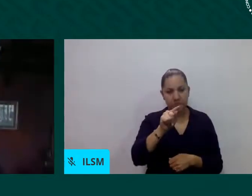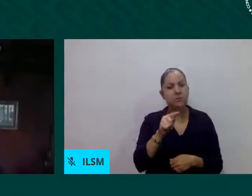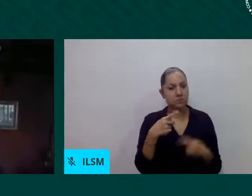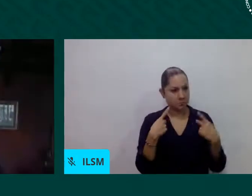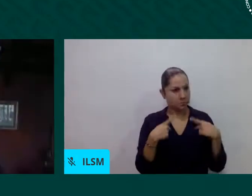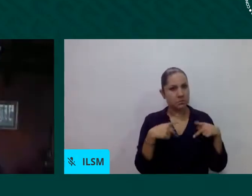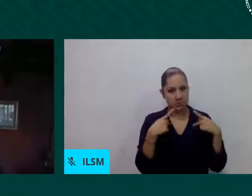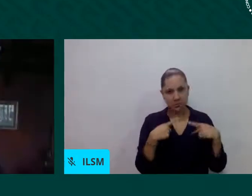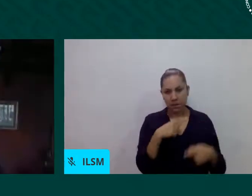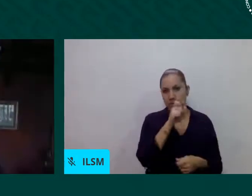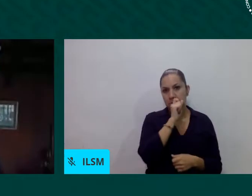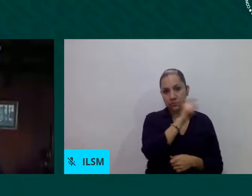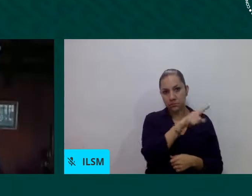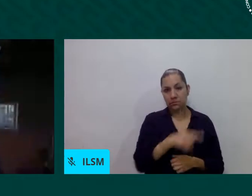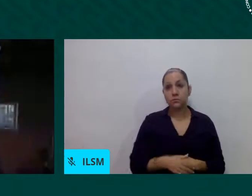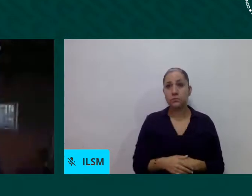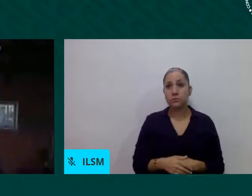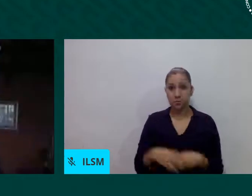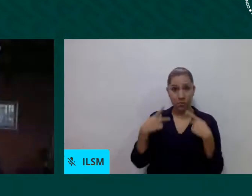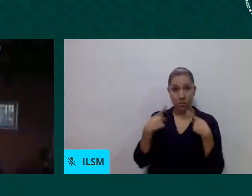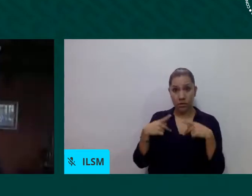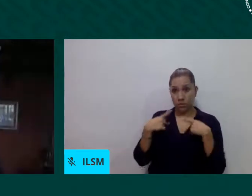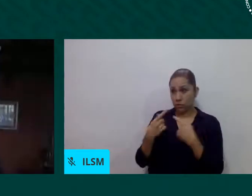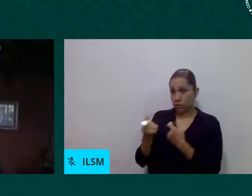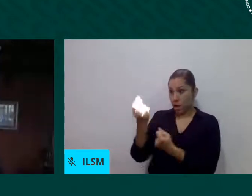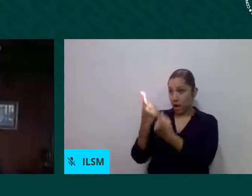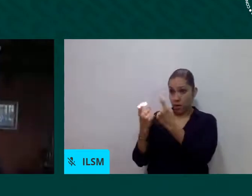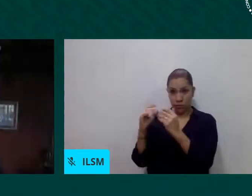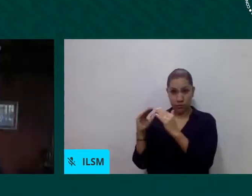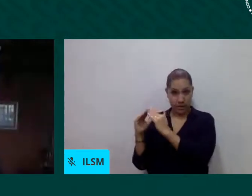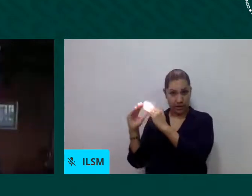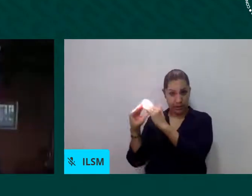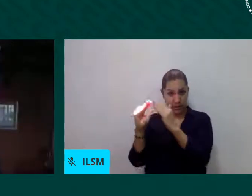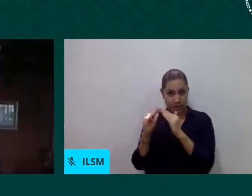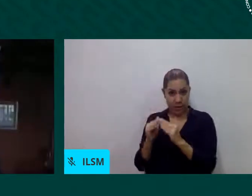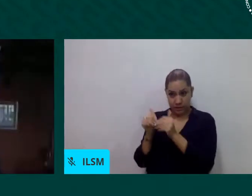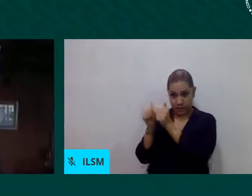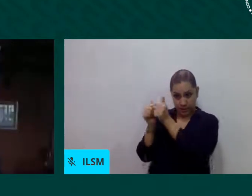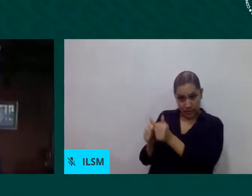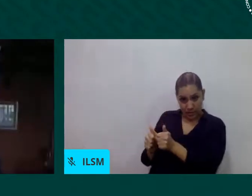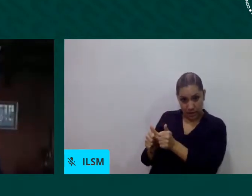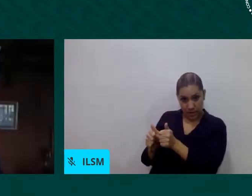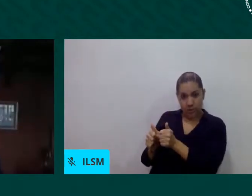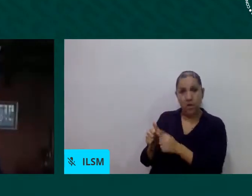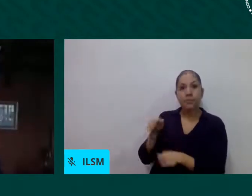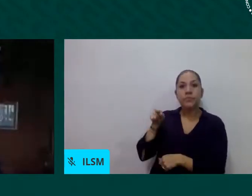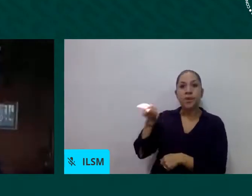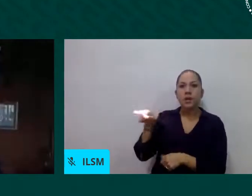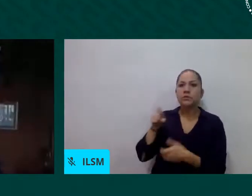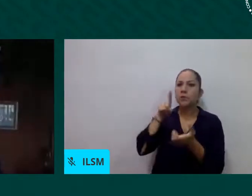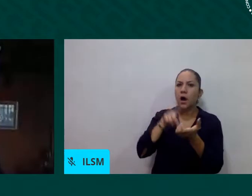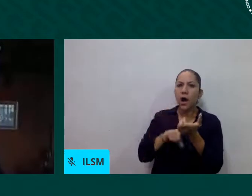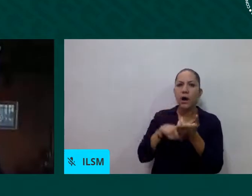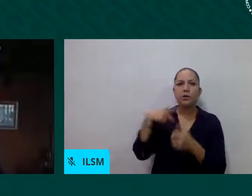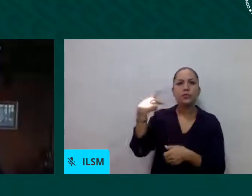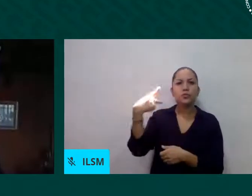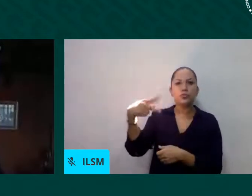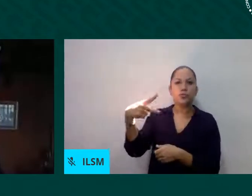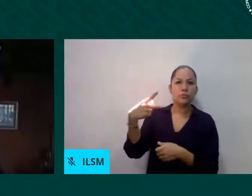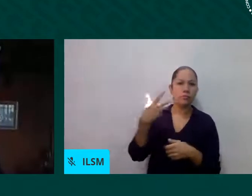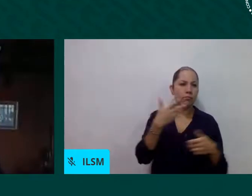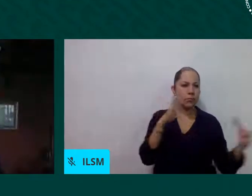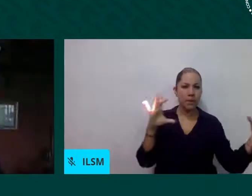a través de la organización y colaboración de las agrupaciones civiles y religiosas, se le